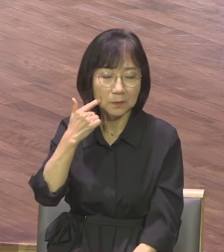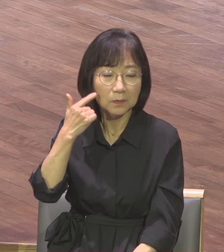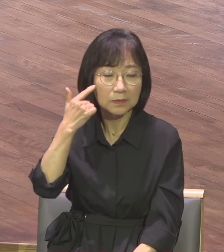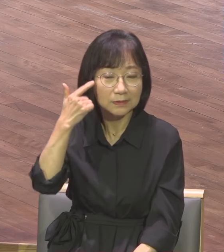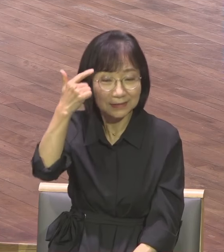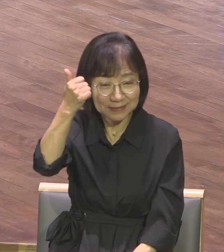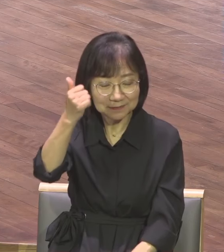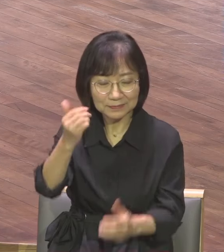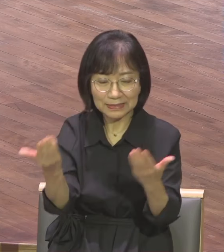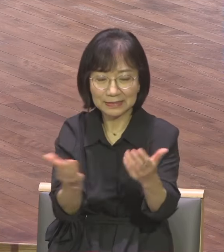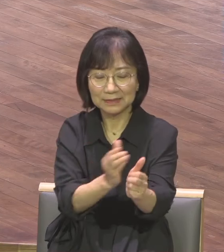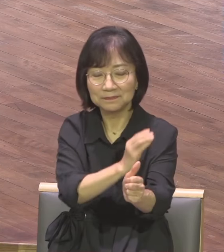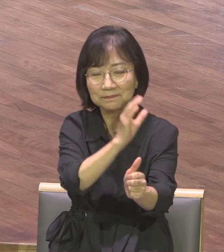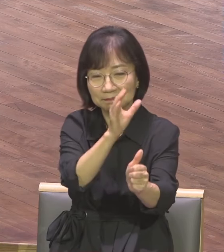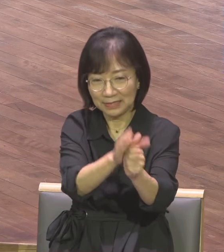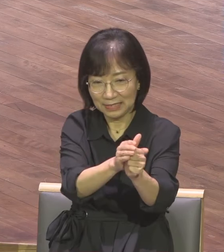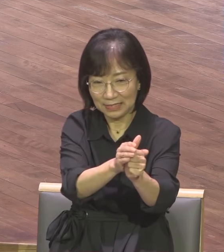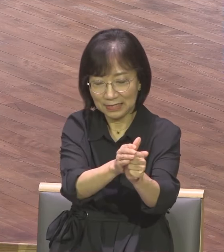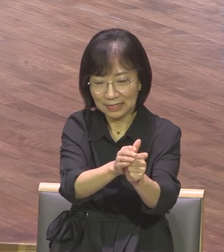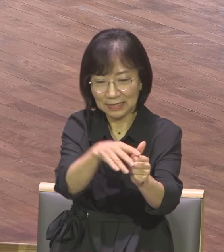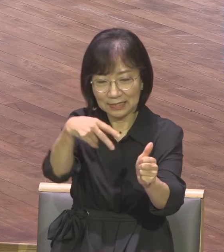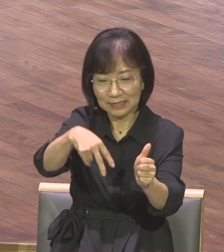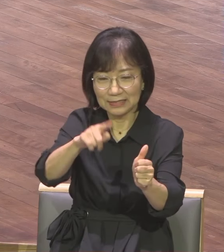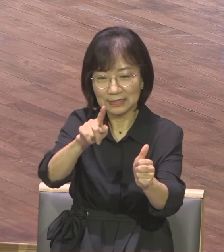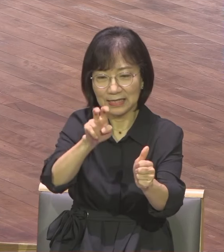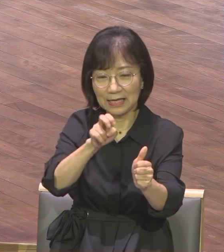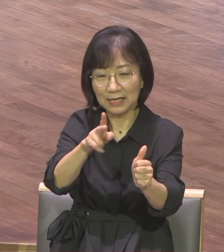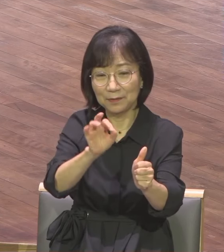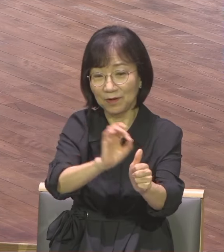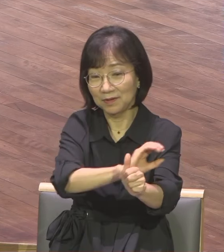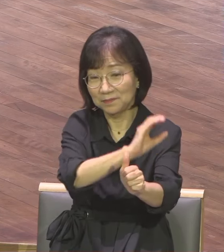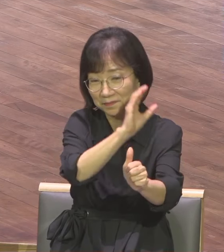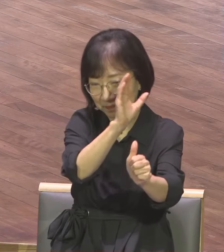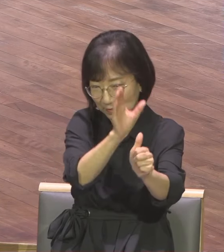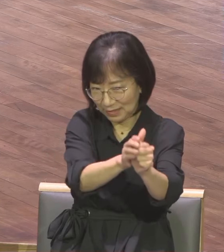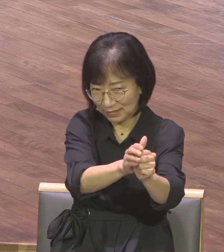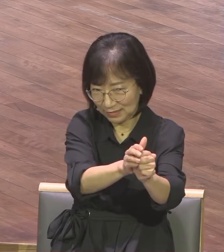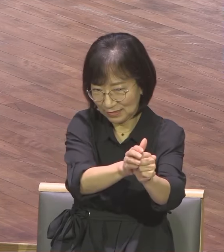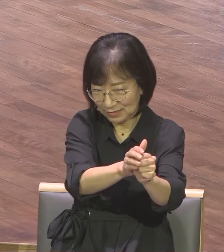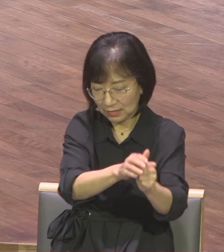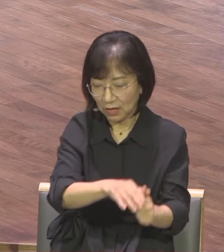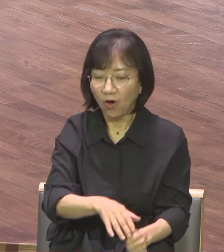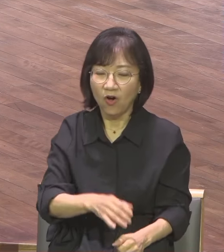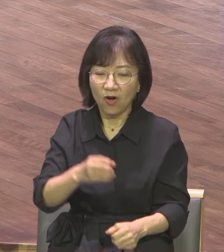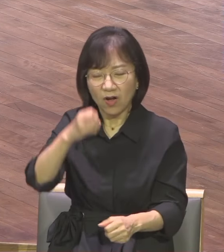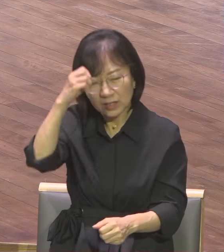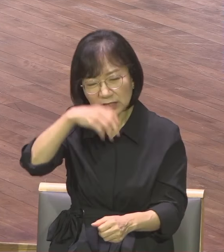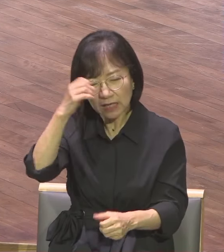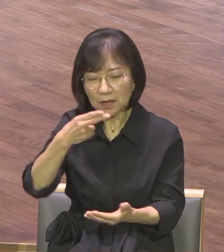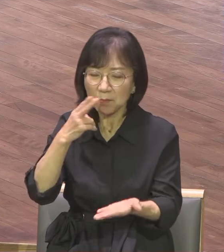디모데우서는 그냥 편지가 아니에요 아버지가 아들에게 그냥 쓴 편지가 아니라